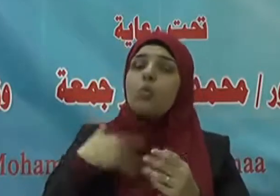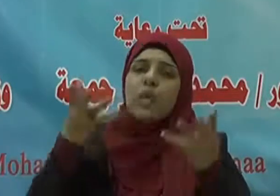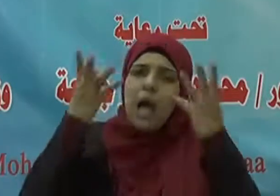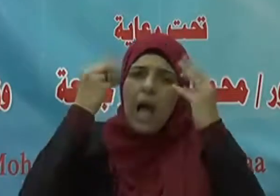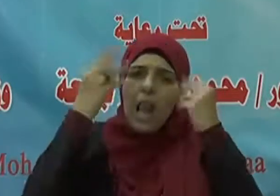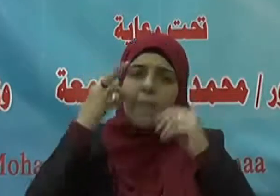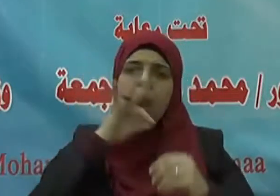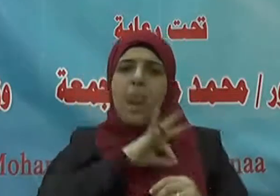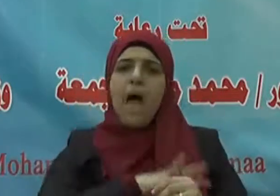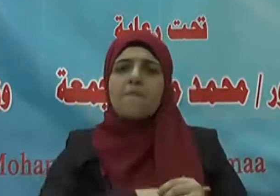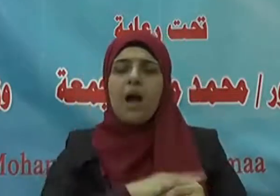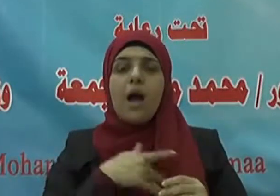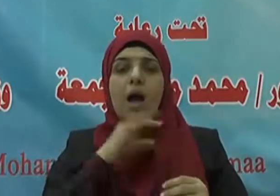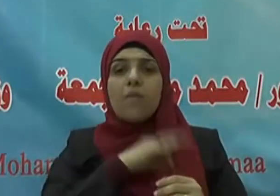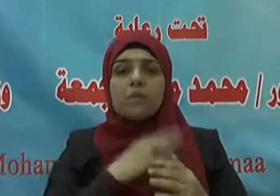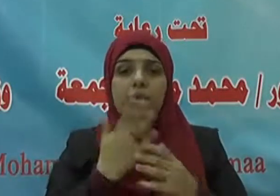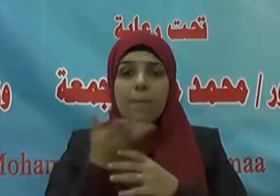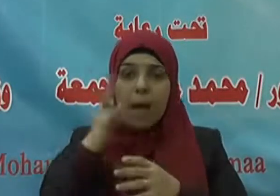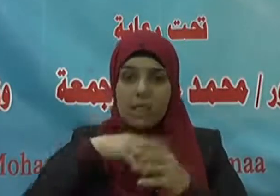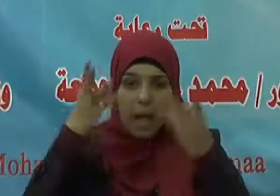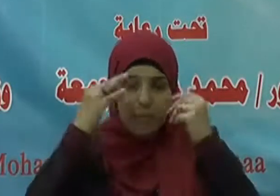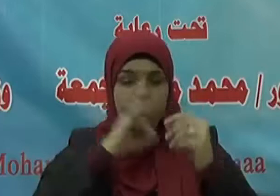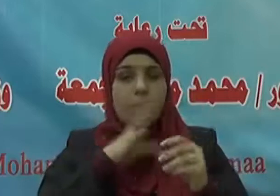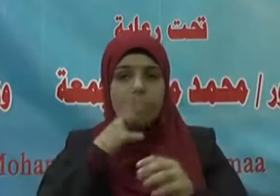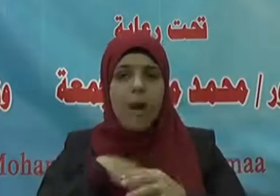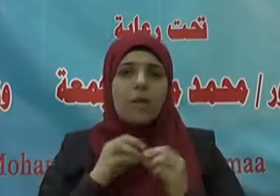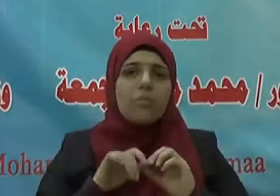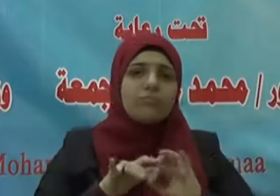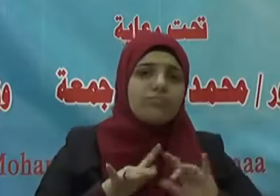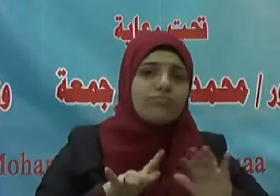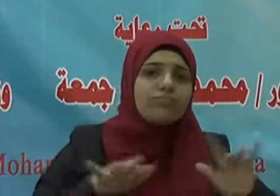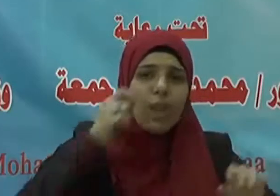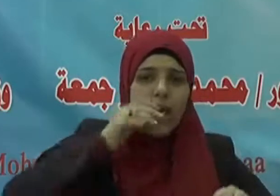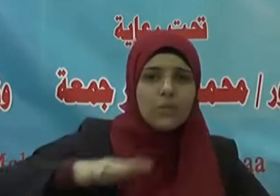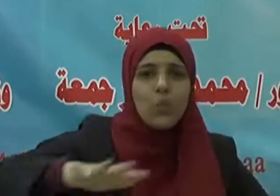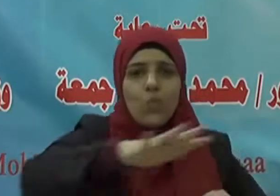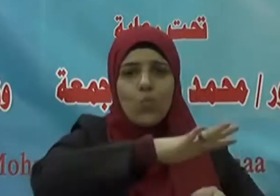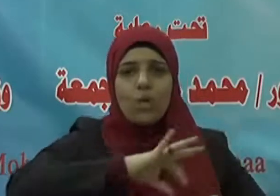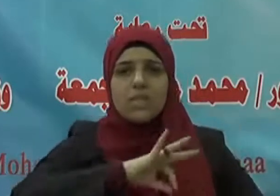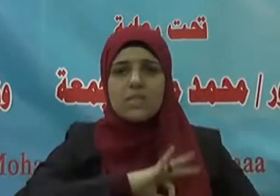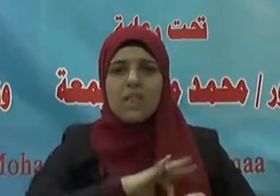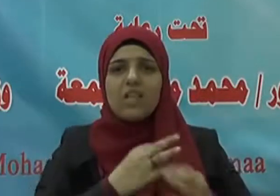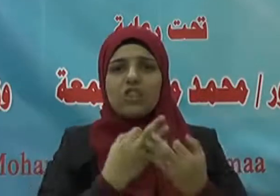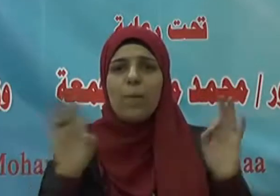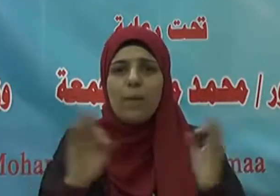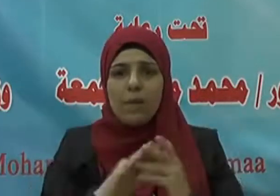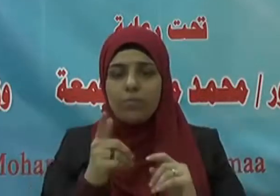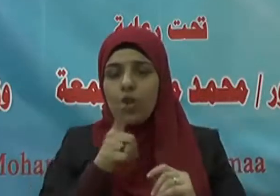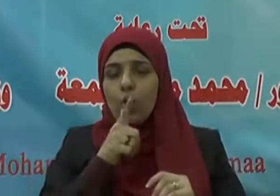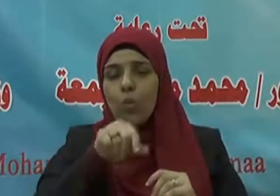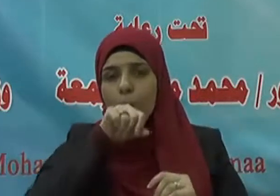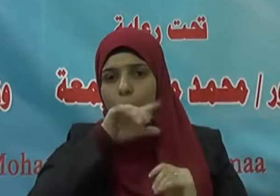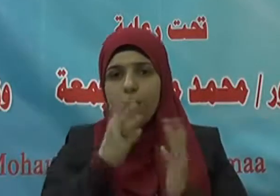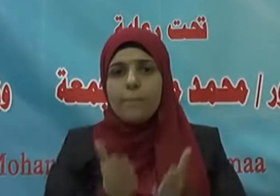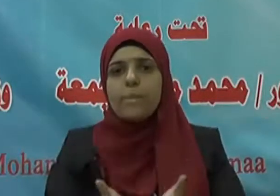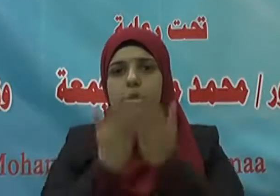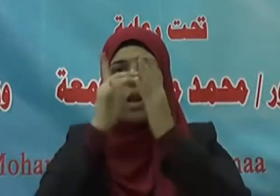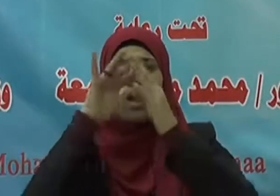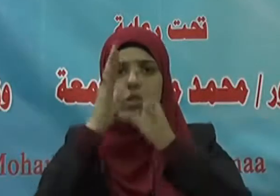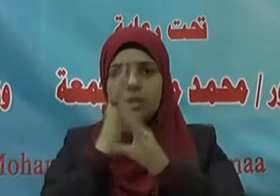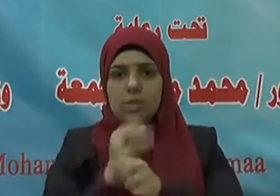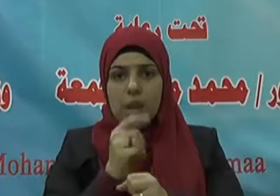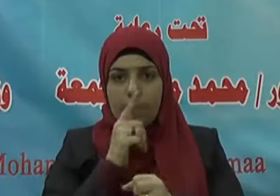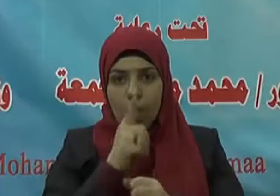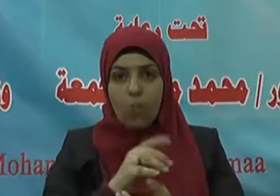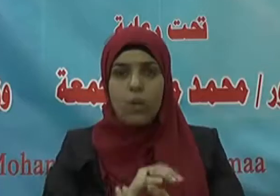علما نافعا يعود أثره على خلق الله تعالى جميعا يقول النبي صلى